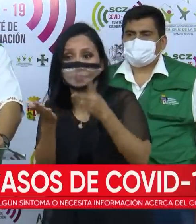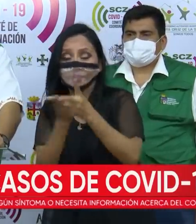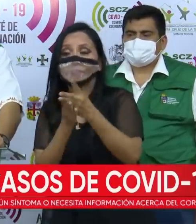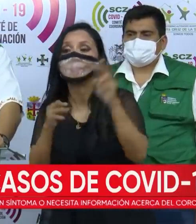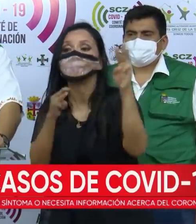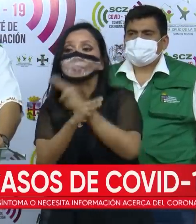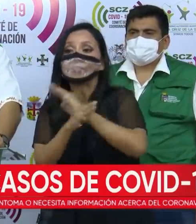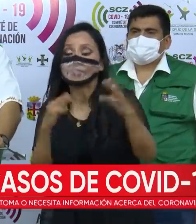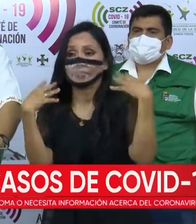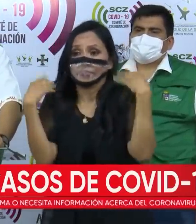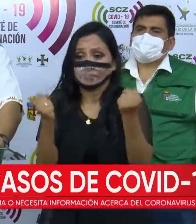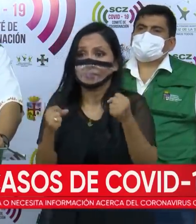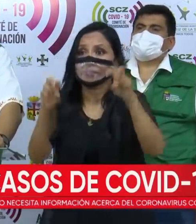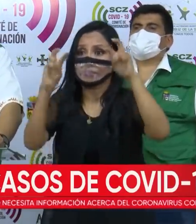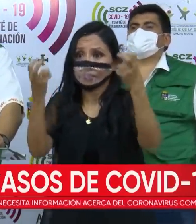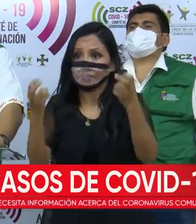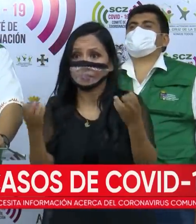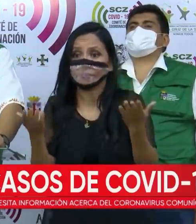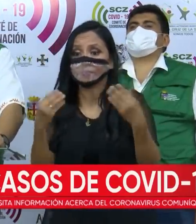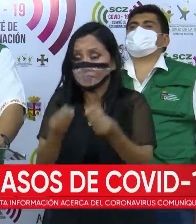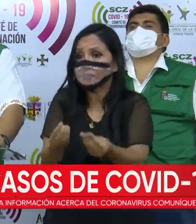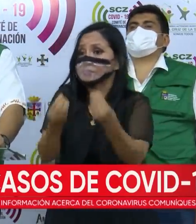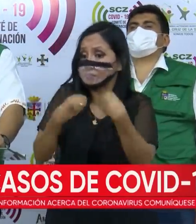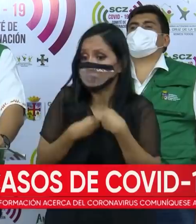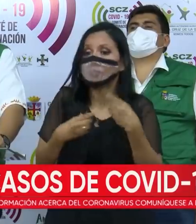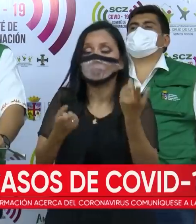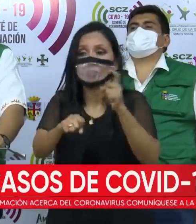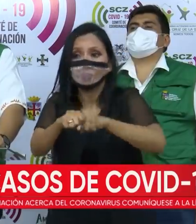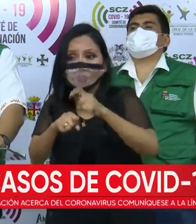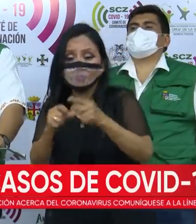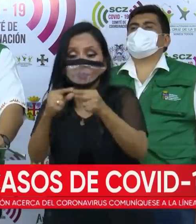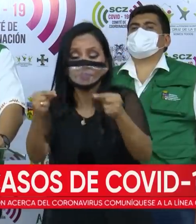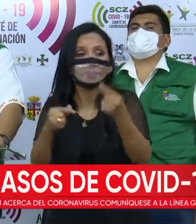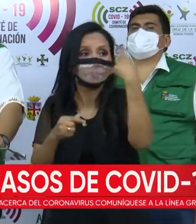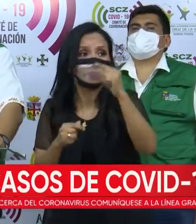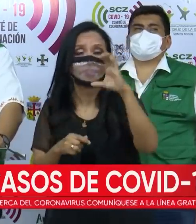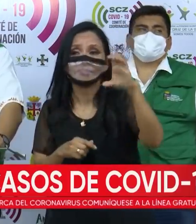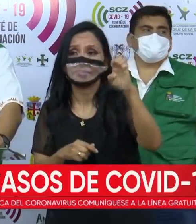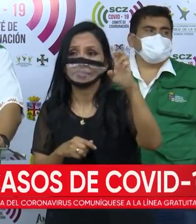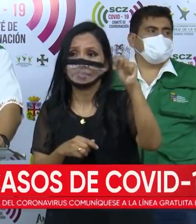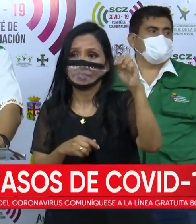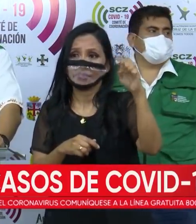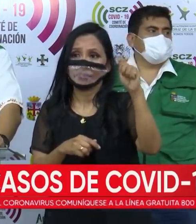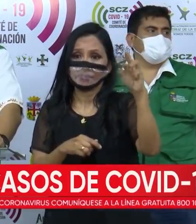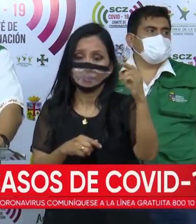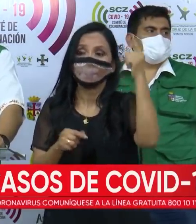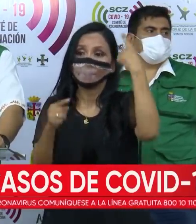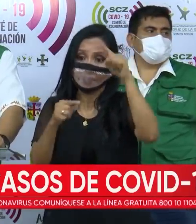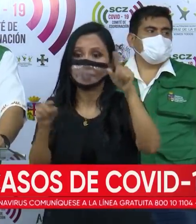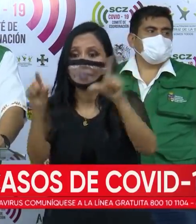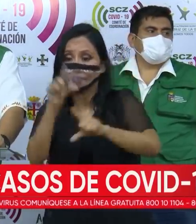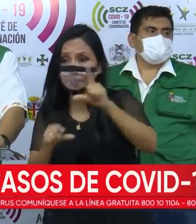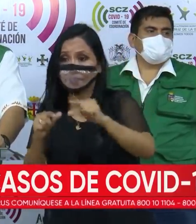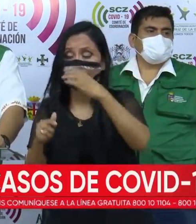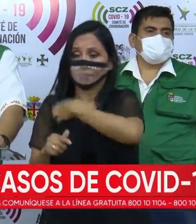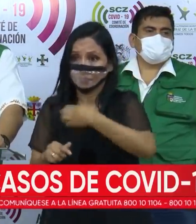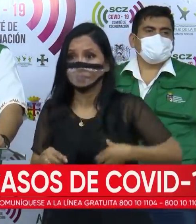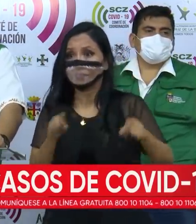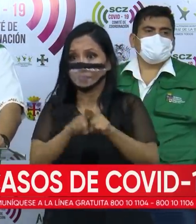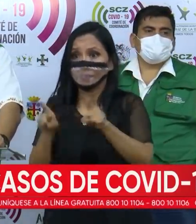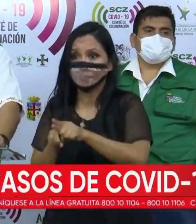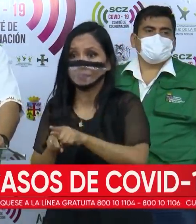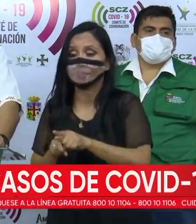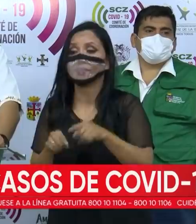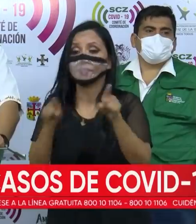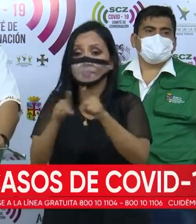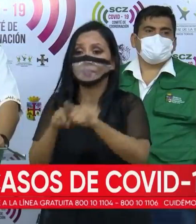del Ministerio de Salud en este aspecto, que ha estado dotando a tiempo los reactivos, tanto para Senetron como para el laboratorio de gobernación, así